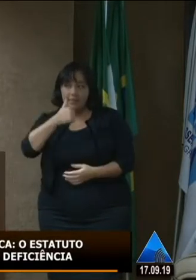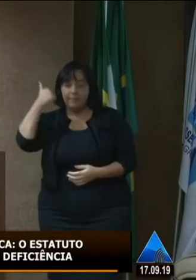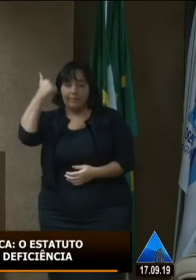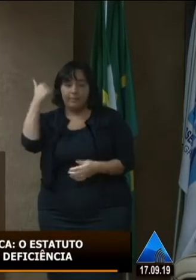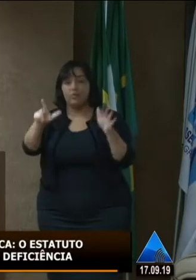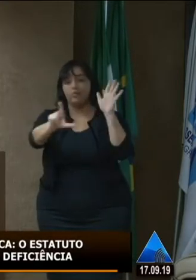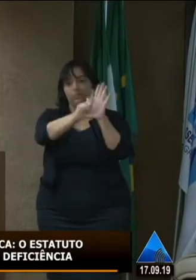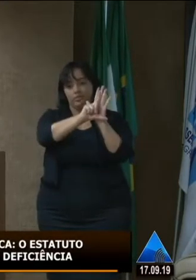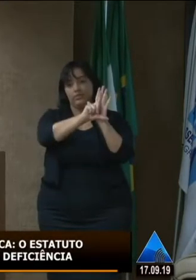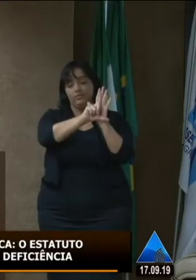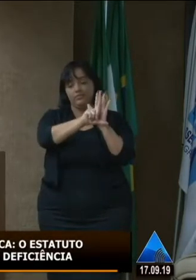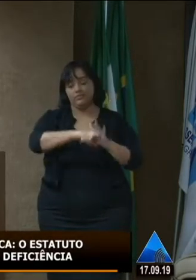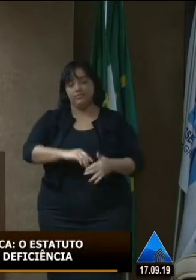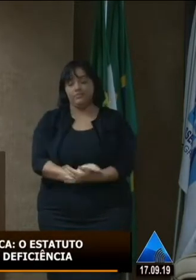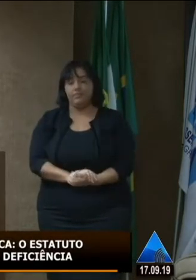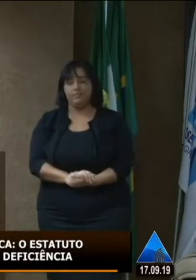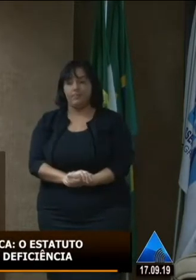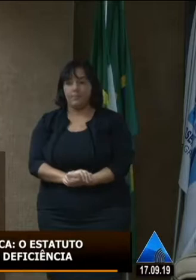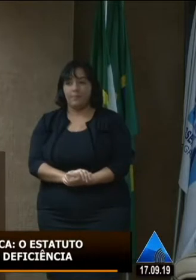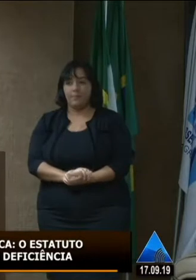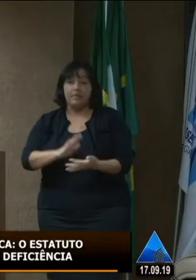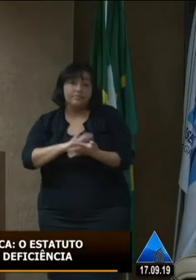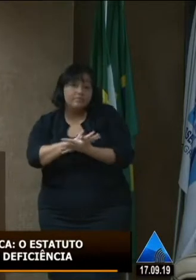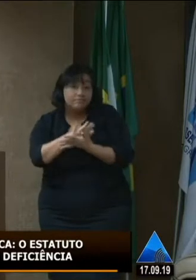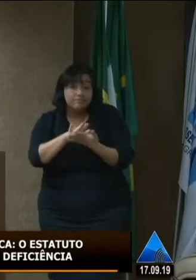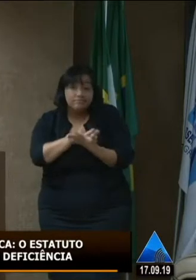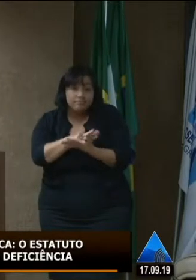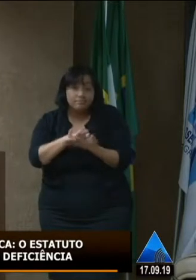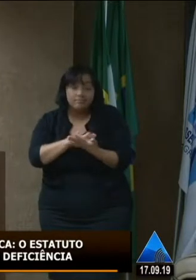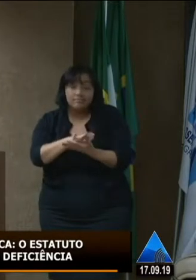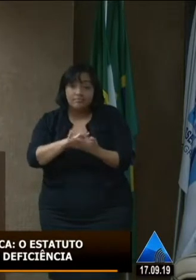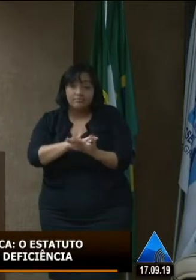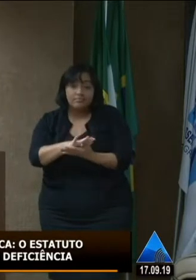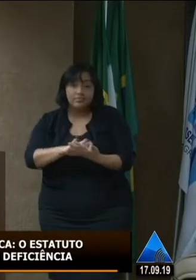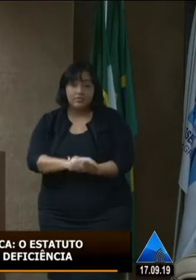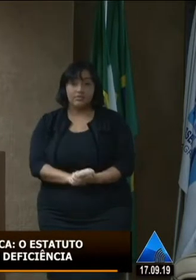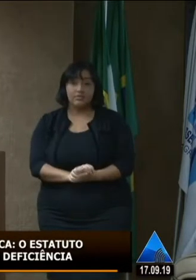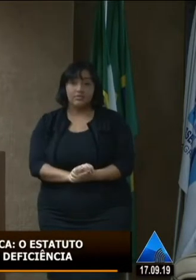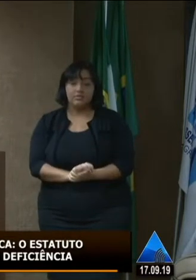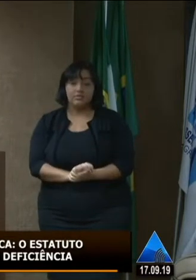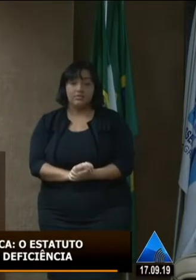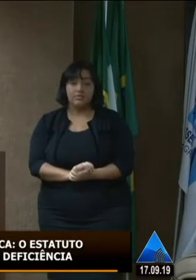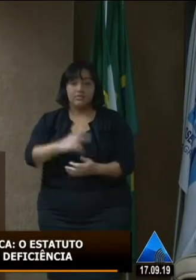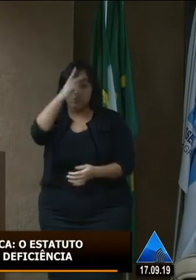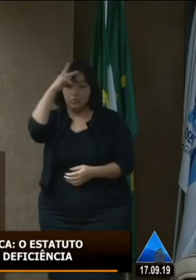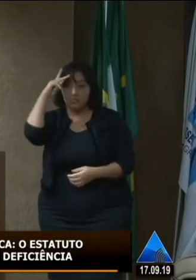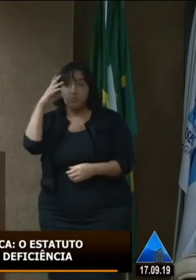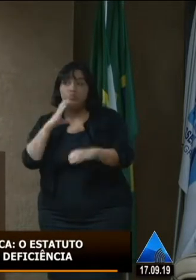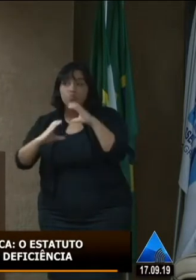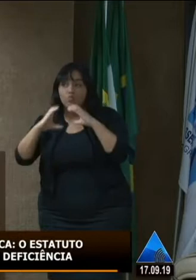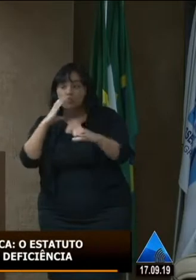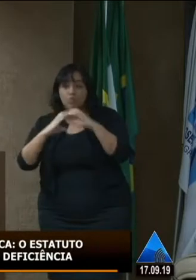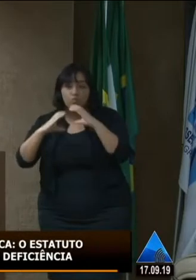lei e de nada vai adiantar se não houver uma um repasse de informação pra